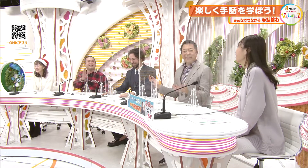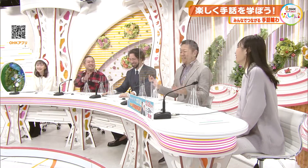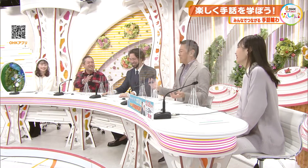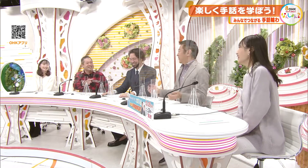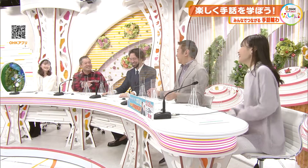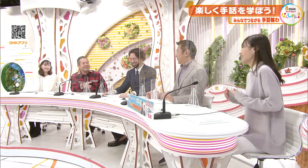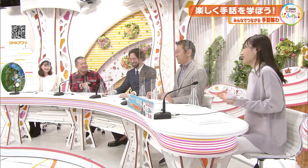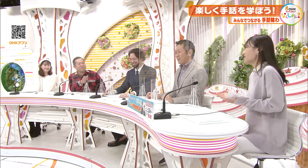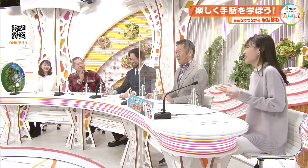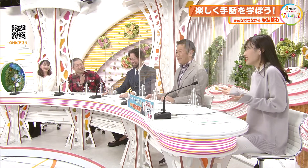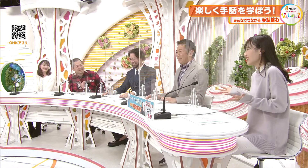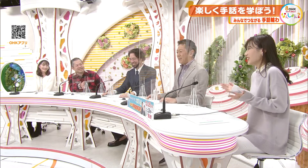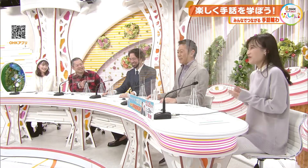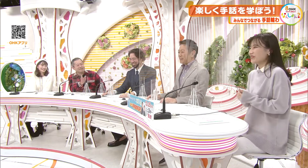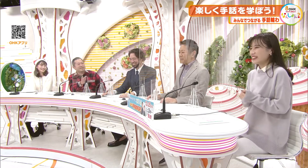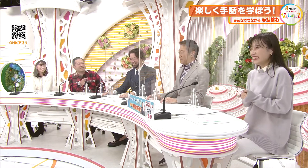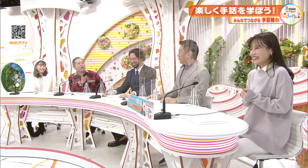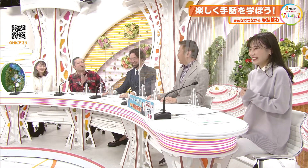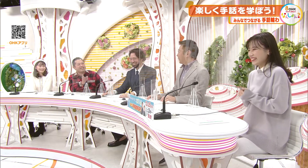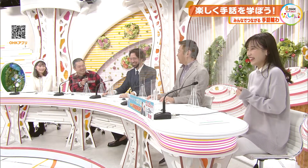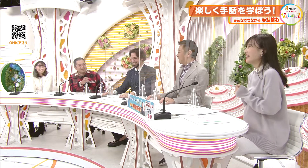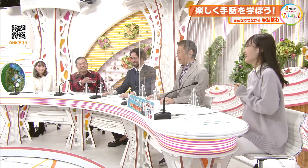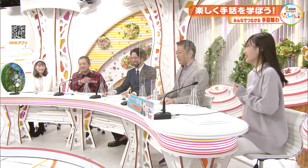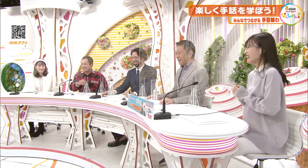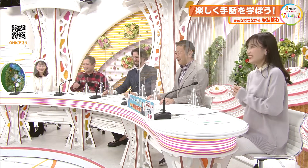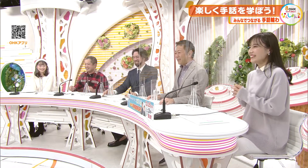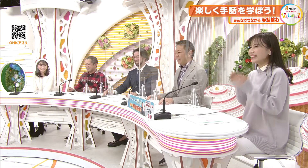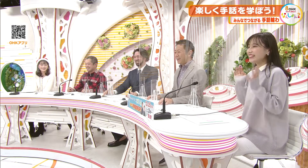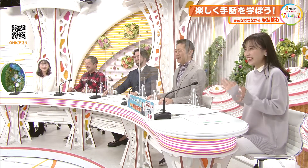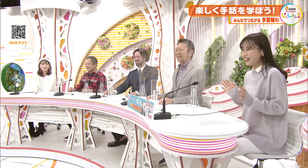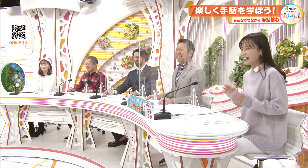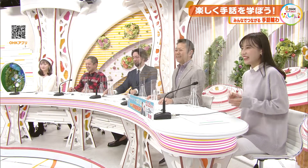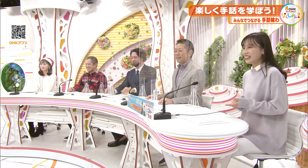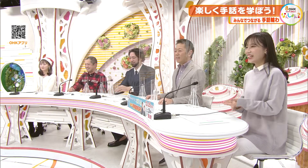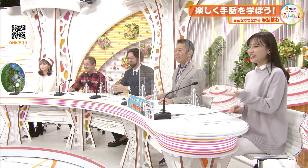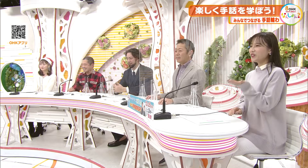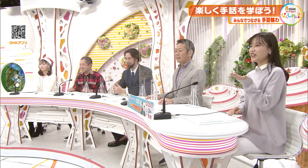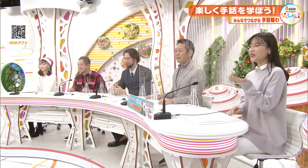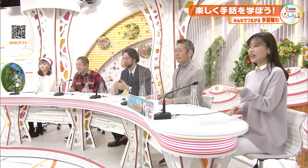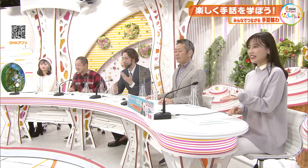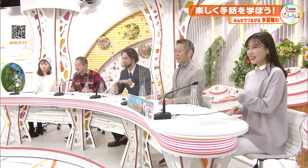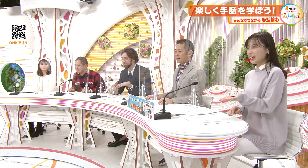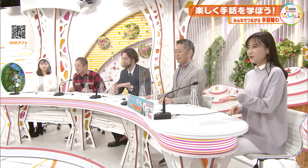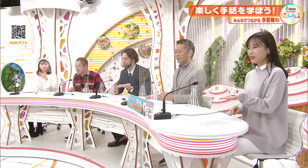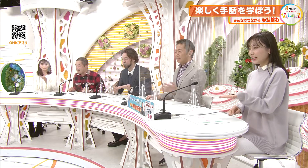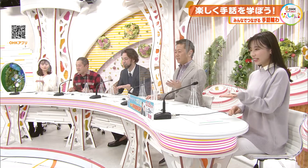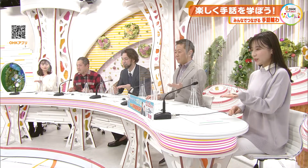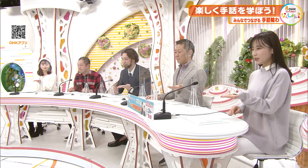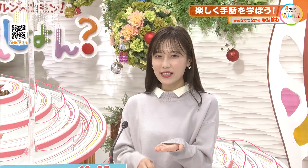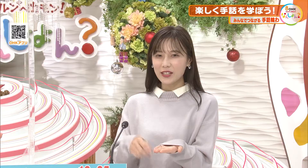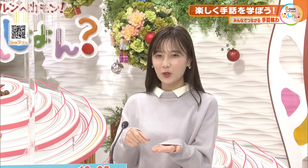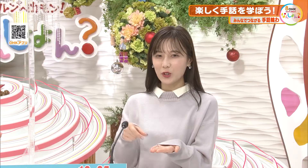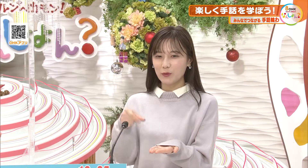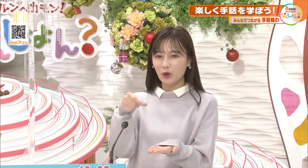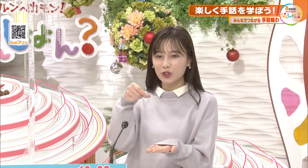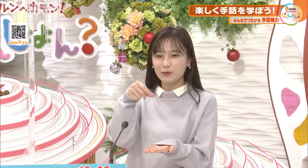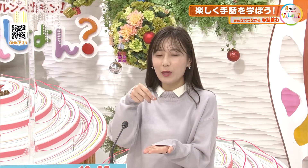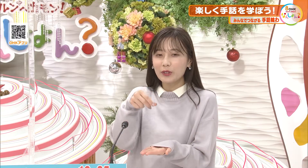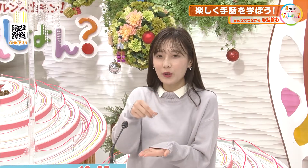ないあんまり言ないです悩む姿多いですね正解は左手を広げて右手でプレゼントの紐をつまむように